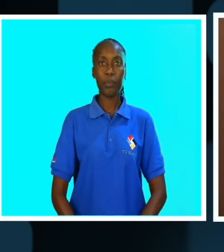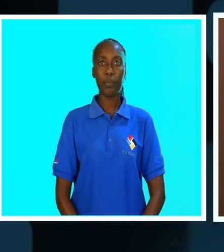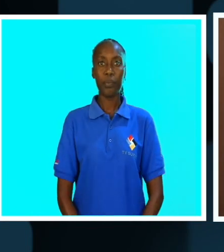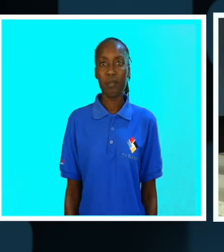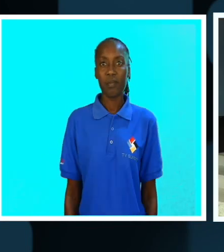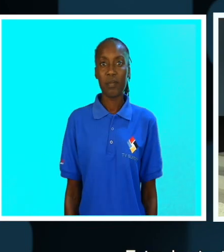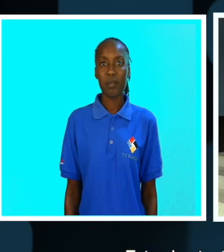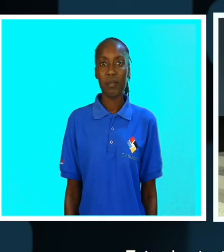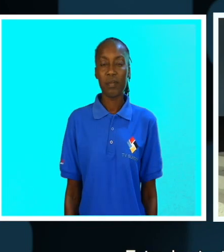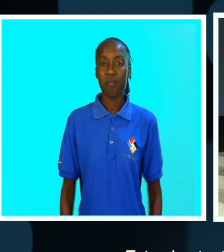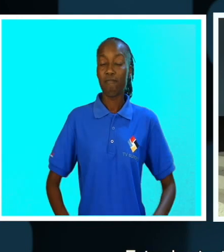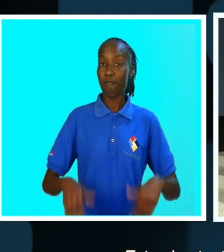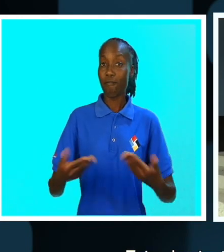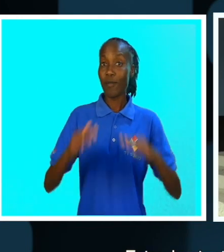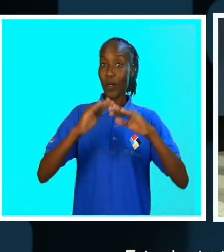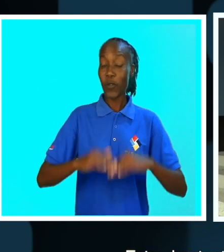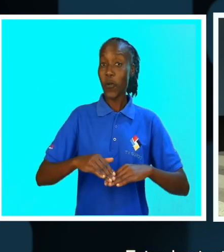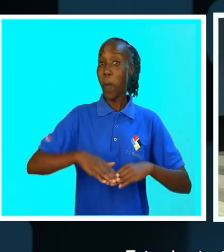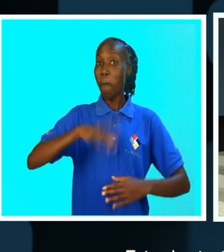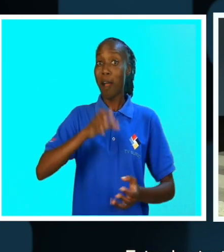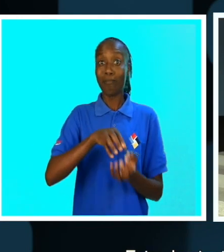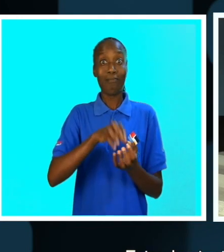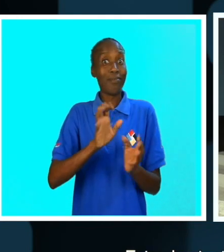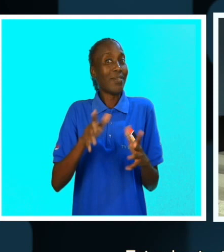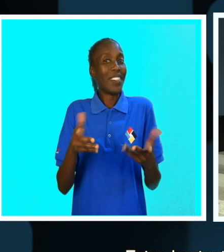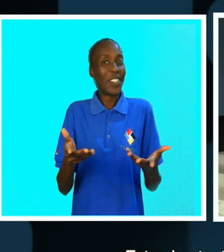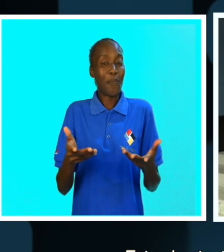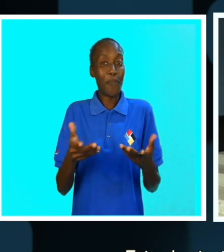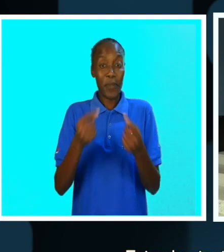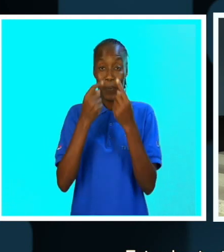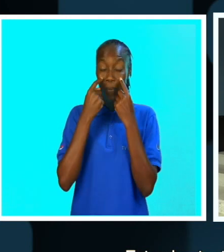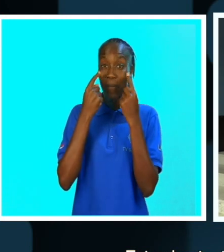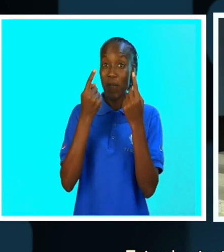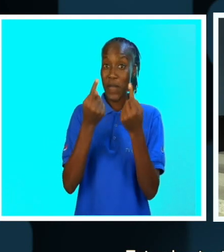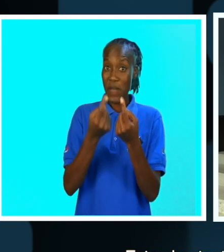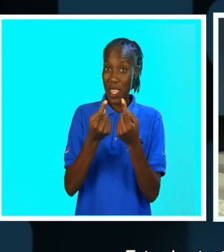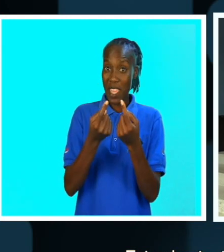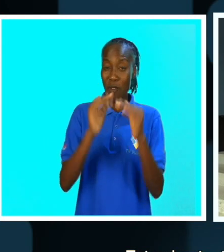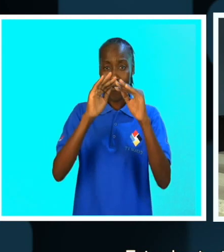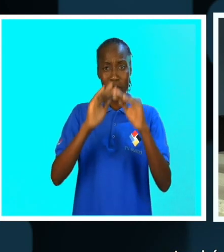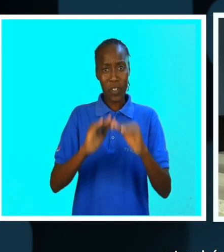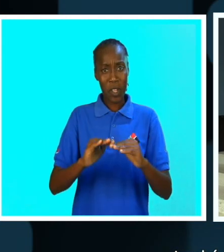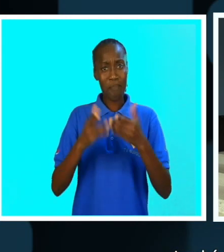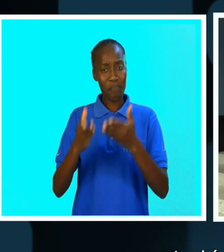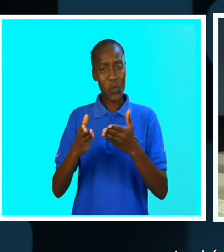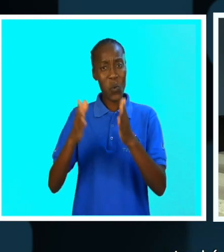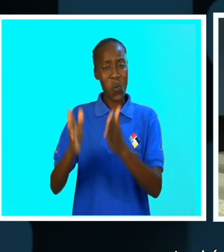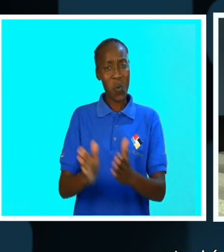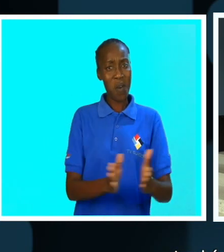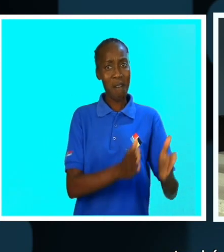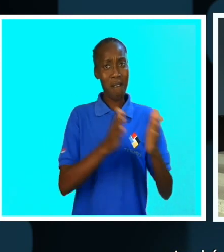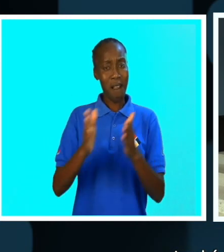Estou bastante surpreendido com o que eu vi aqui, com o nível de organização e também com